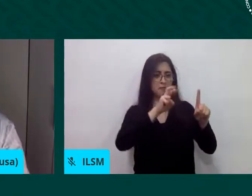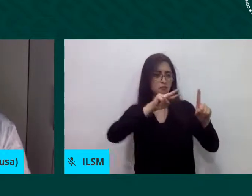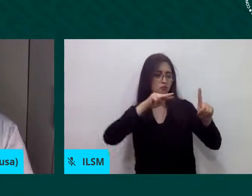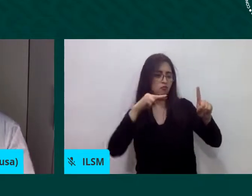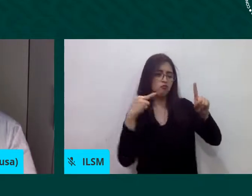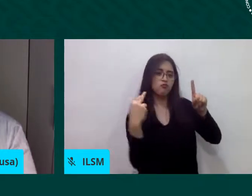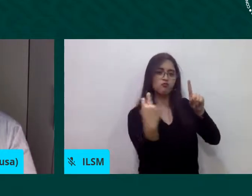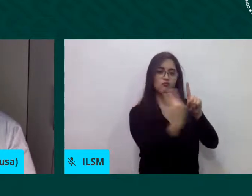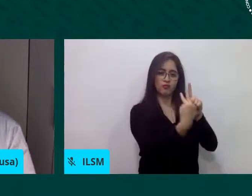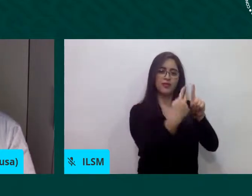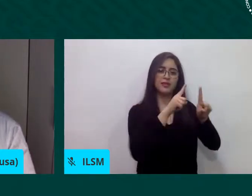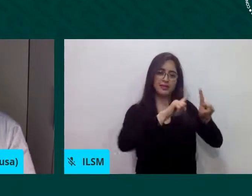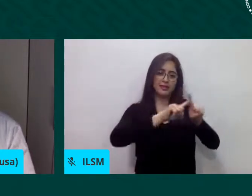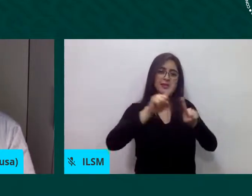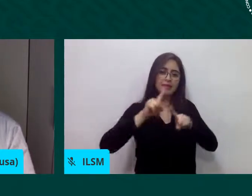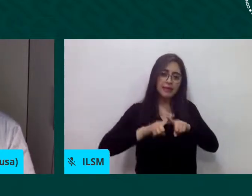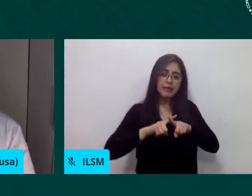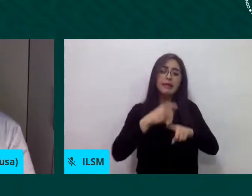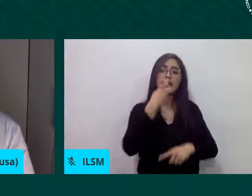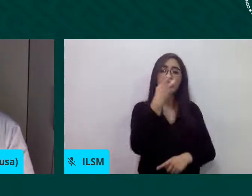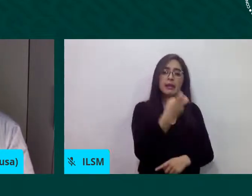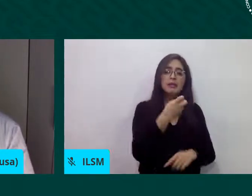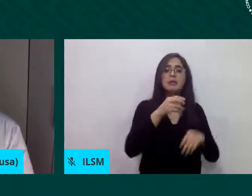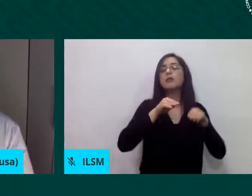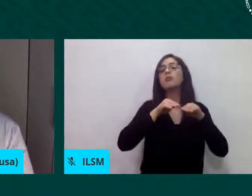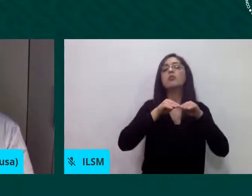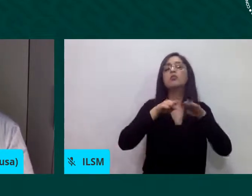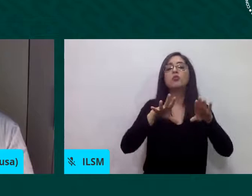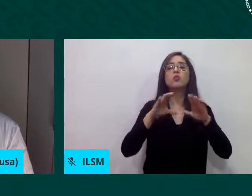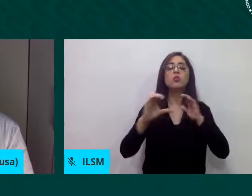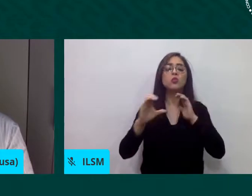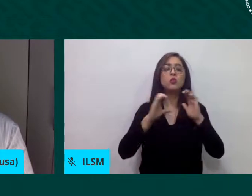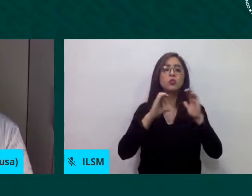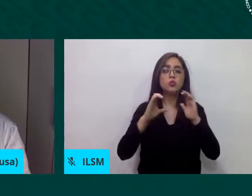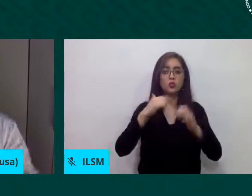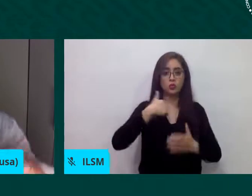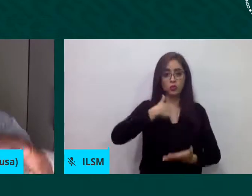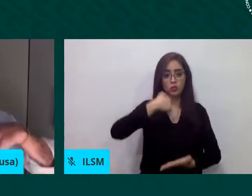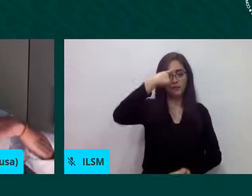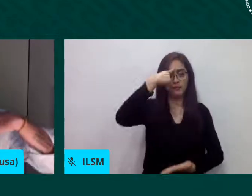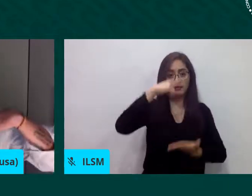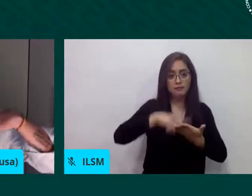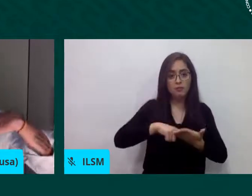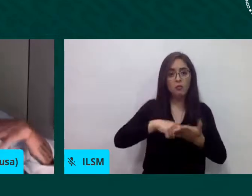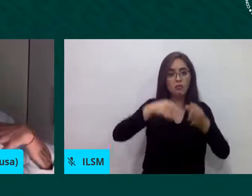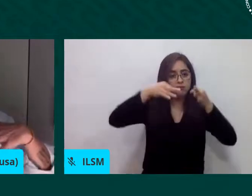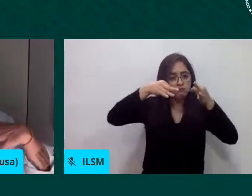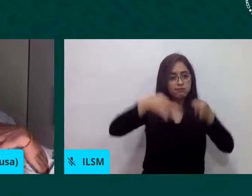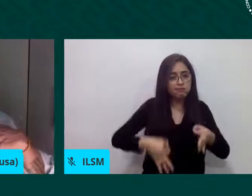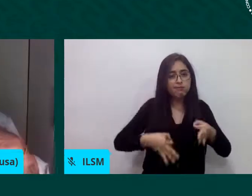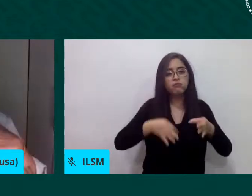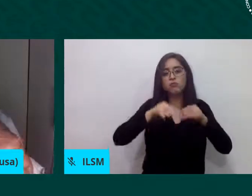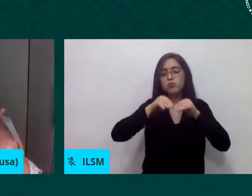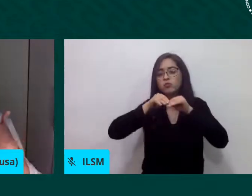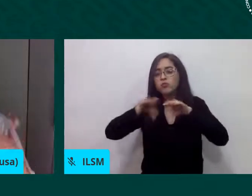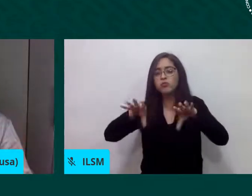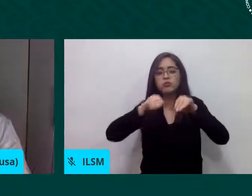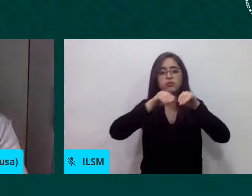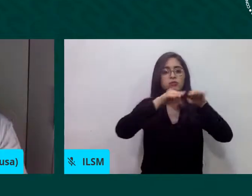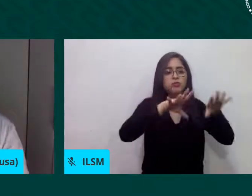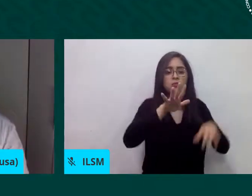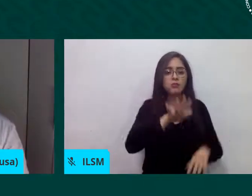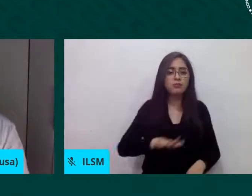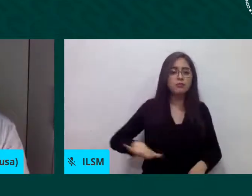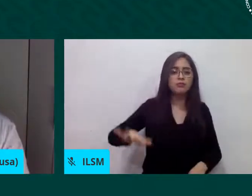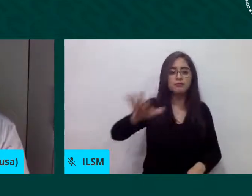comunicación y creo que comunicar en manera correcta a la población nacional lo que va a